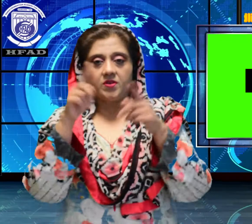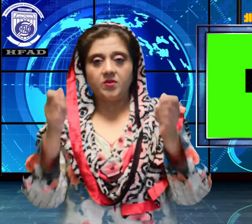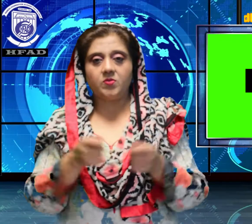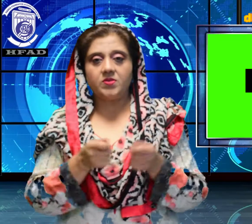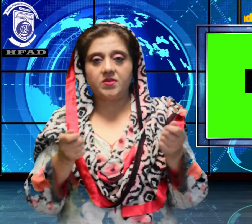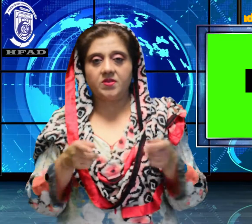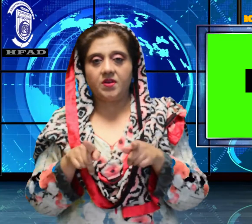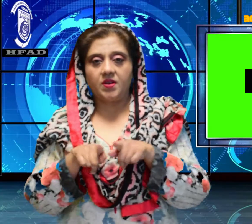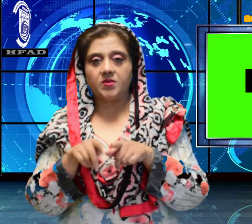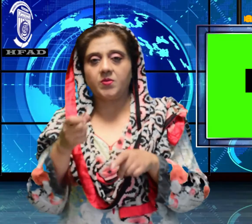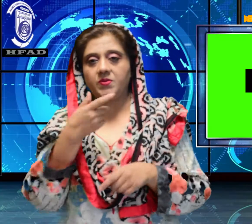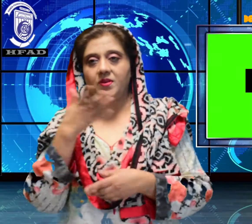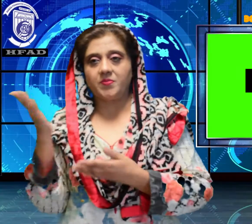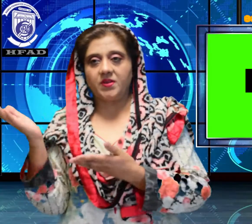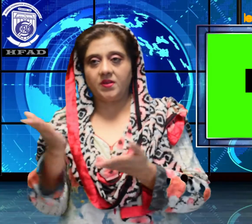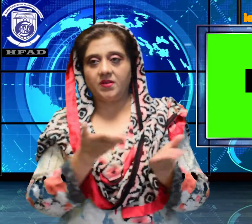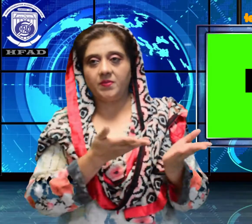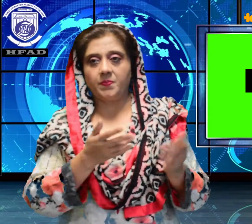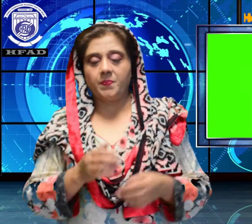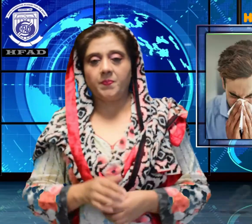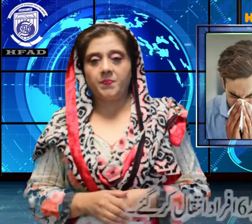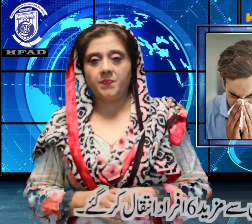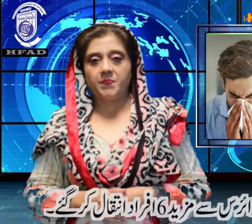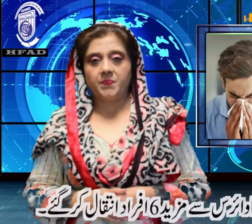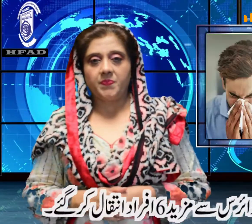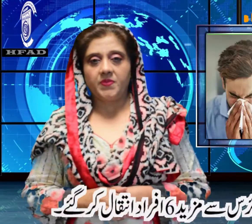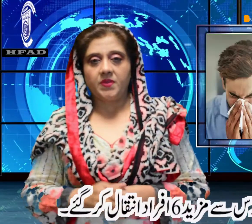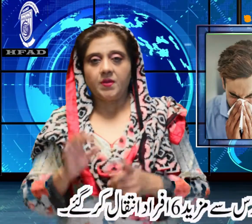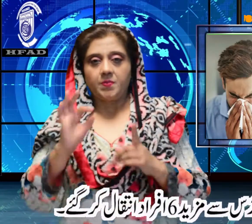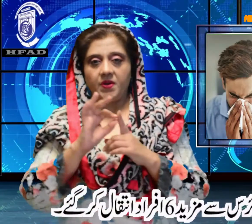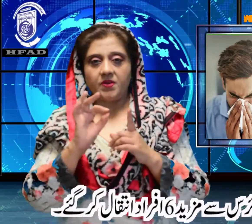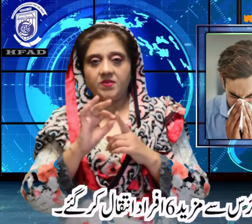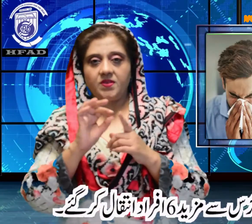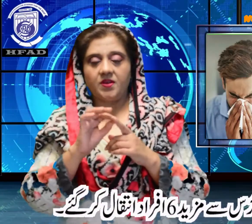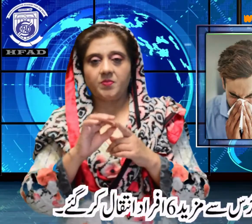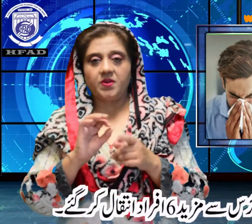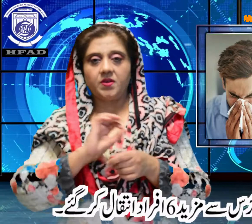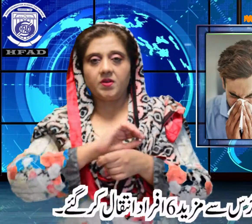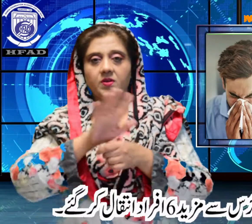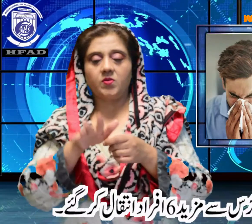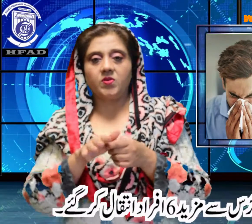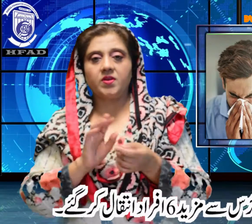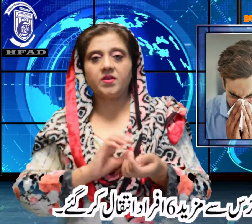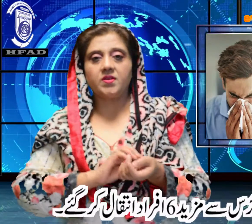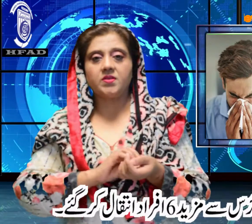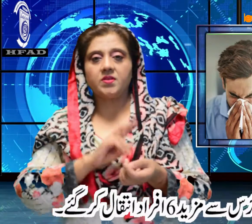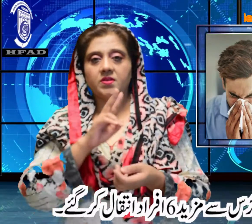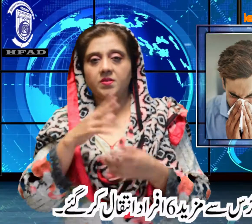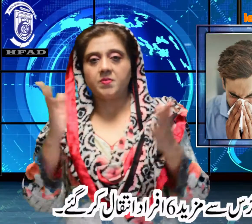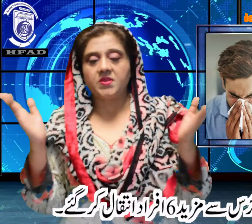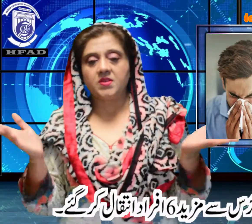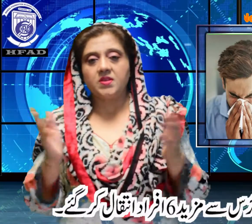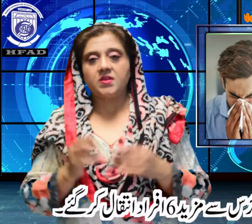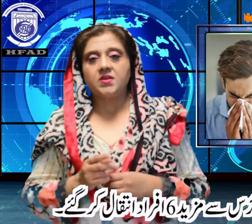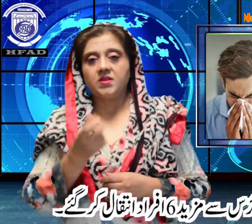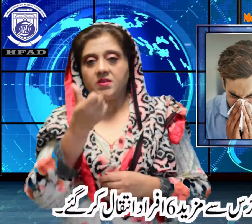نیوز کے ساتھ خوش آمدی پاکستان میں کرونا فائرس سے مزید 6 افراد